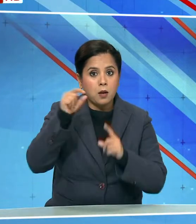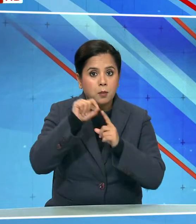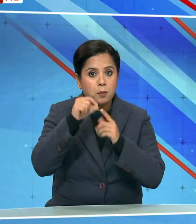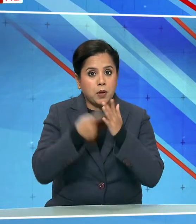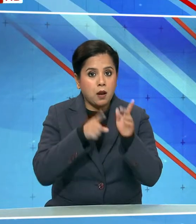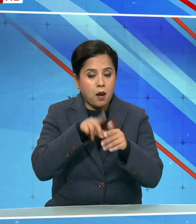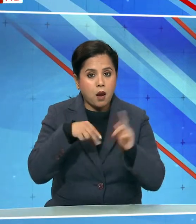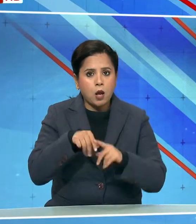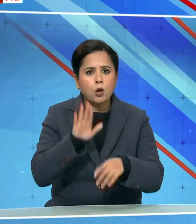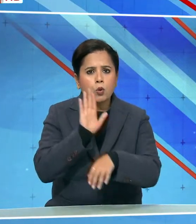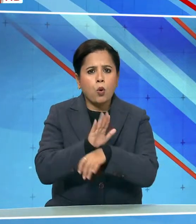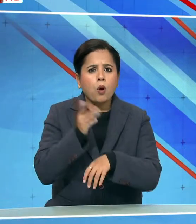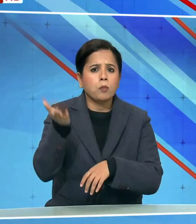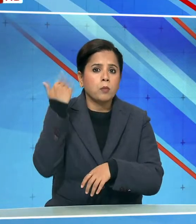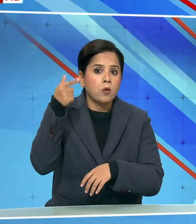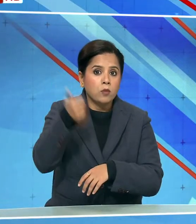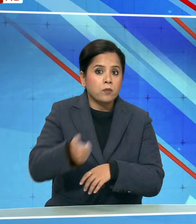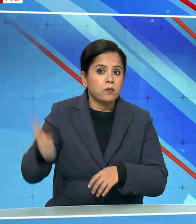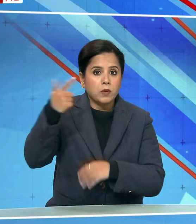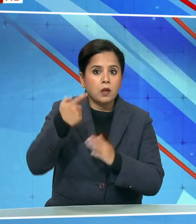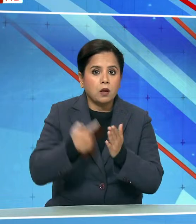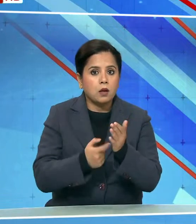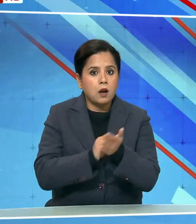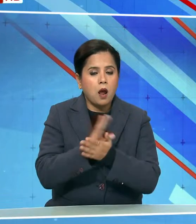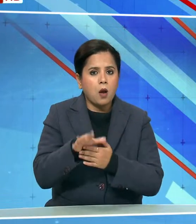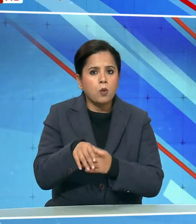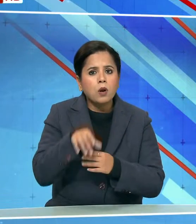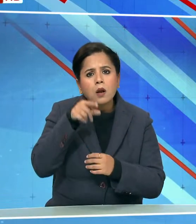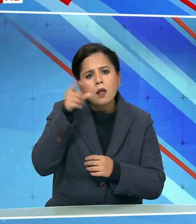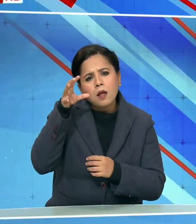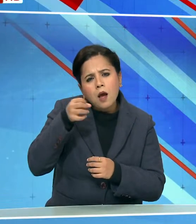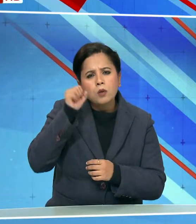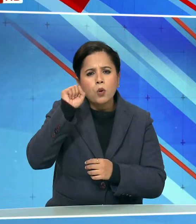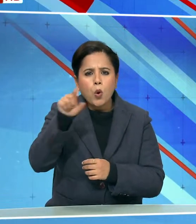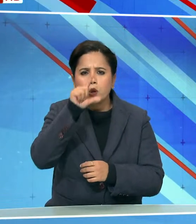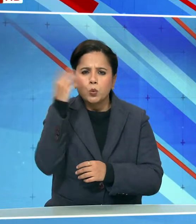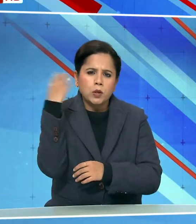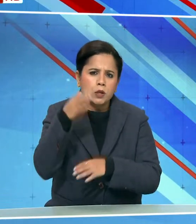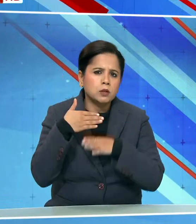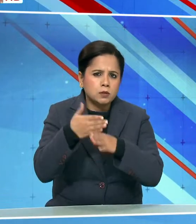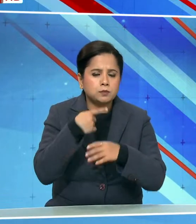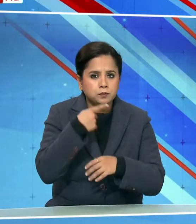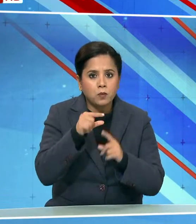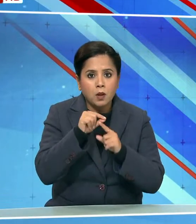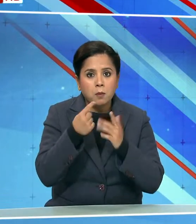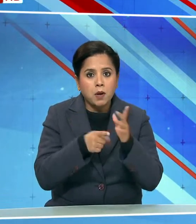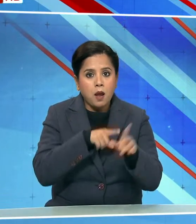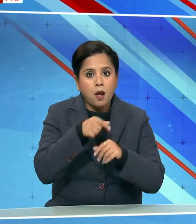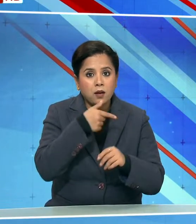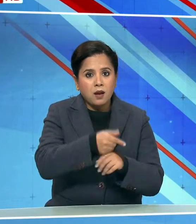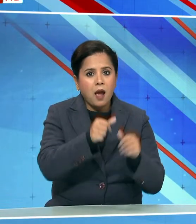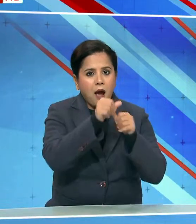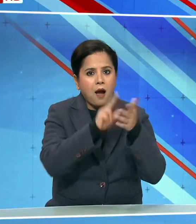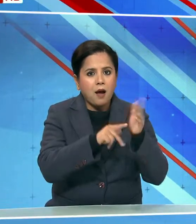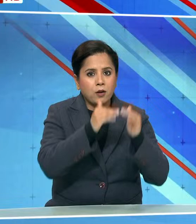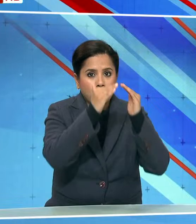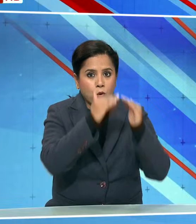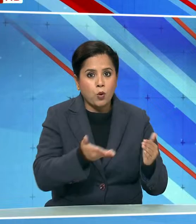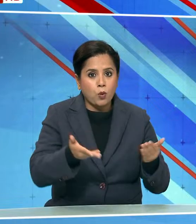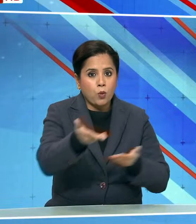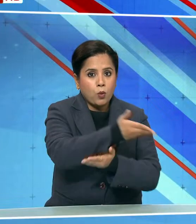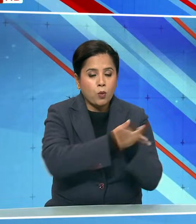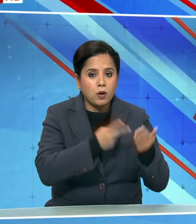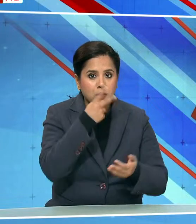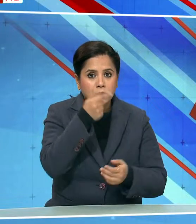eldhary का एक ट्विट साझा करते हुए लिखा है कि प्रयागराज में आनंद भवन परिसर में